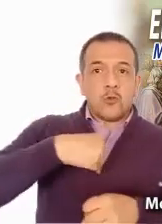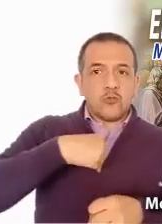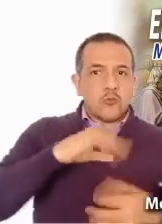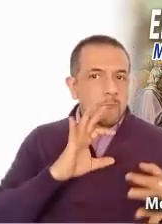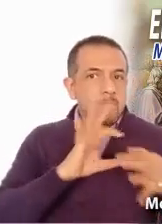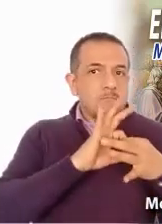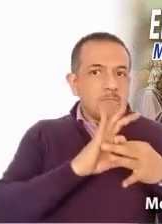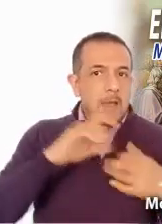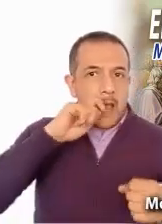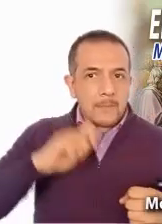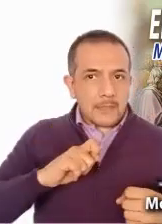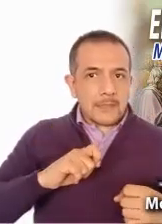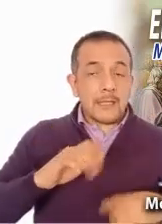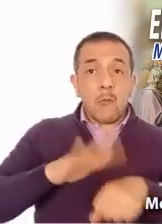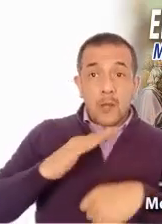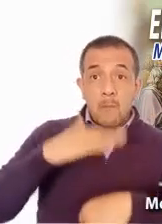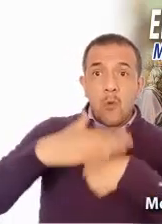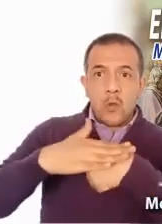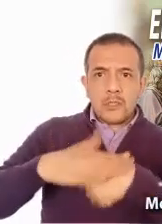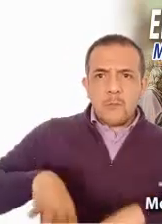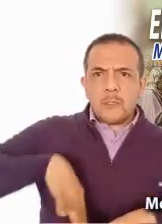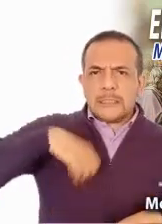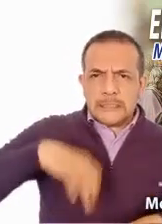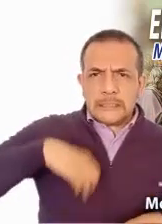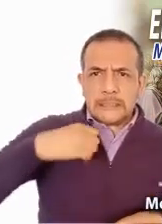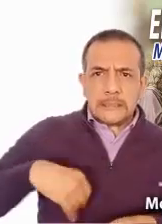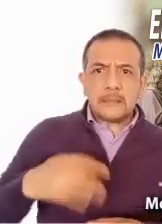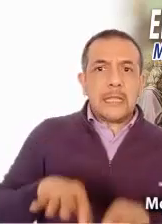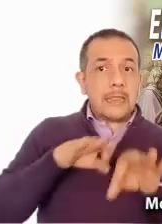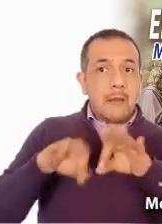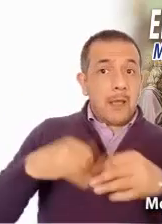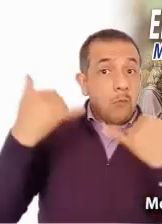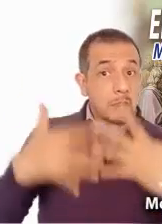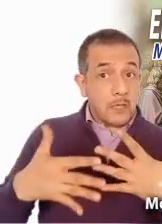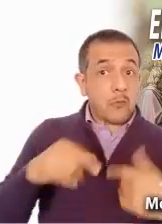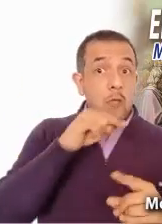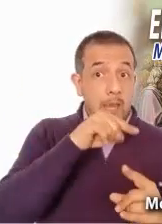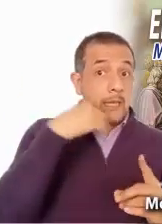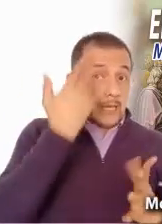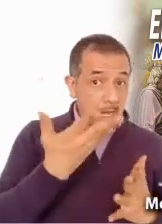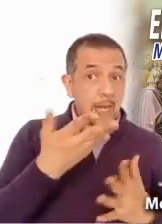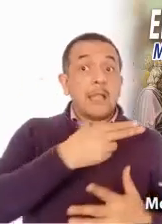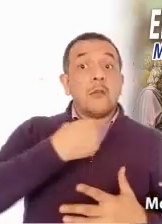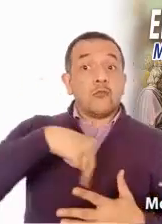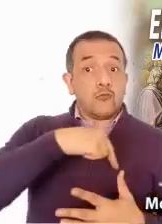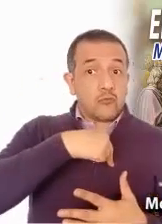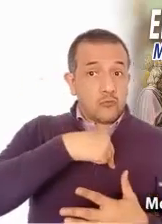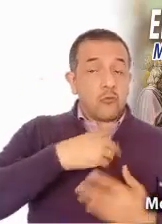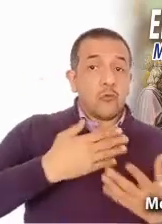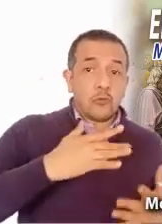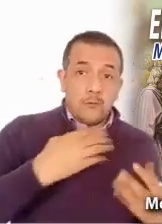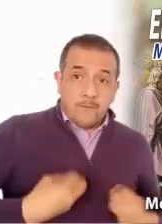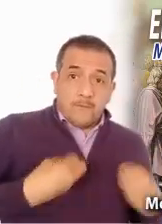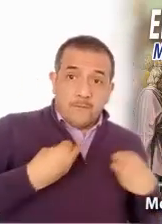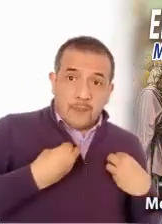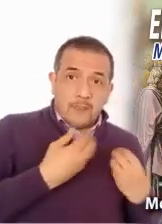el duro trabajo que se avecina. Quiere compartirnos su corazón y su vida, y que también nosotros pongamos en sus